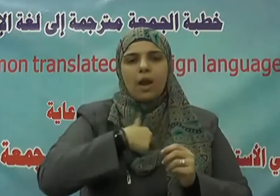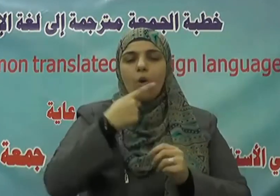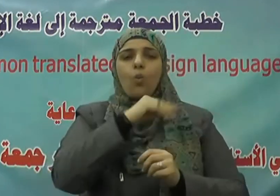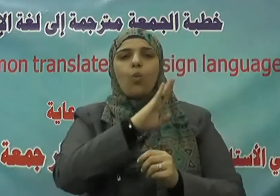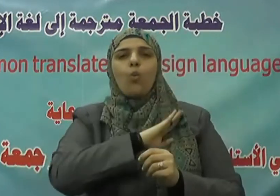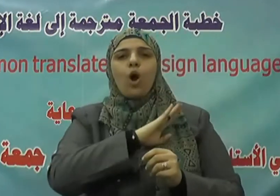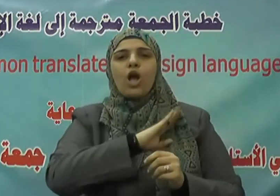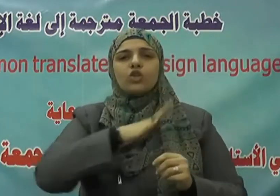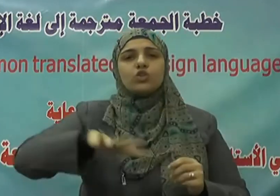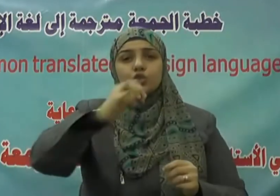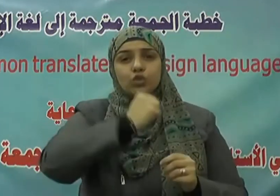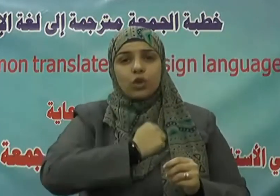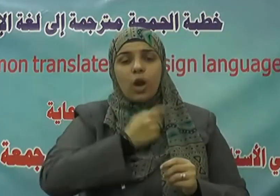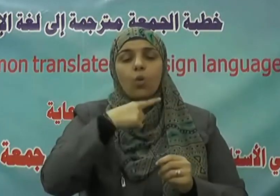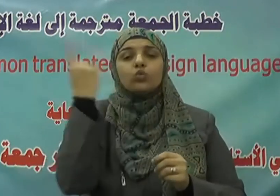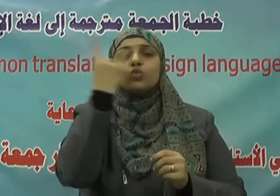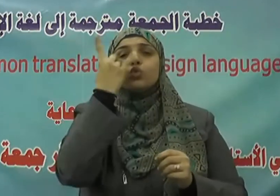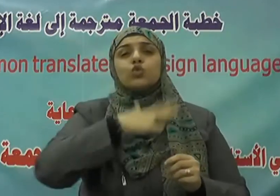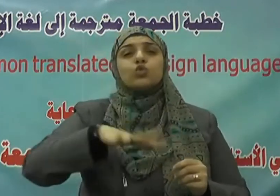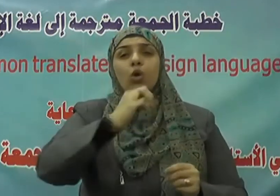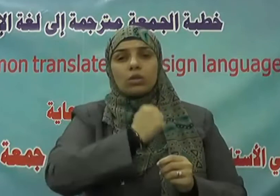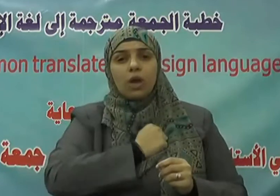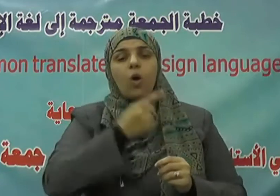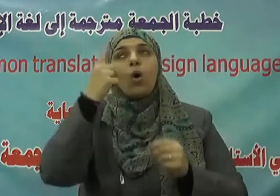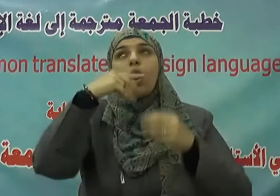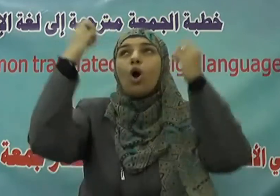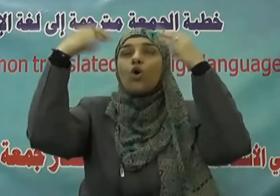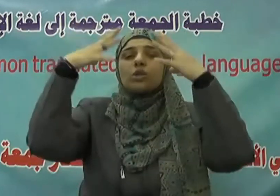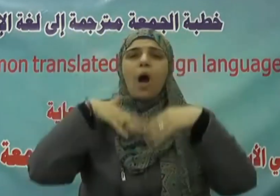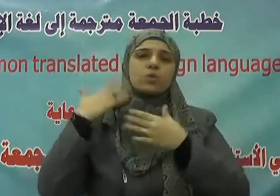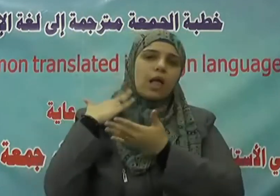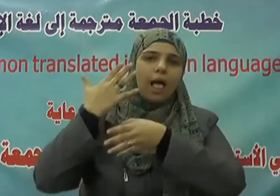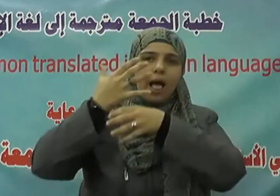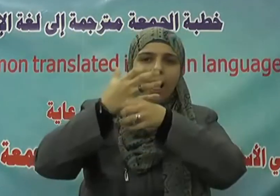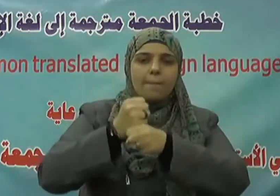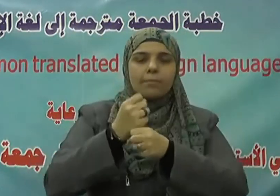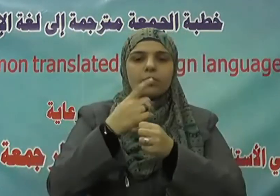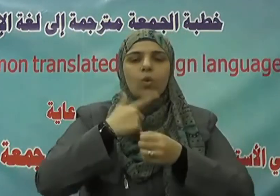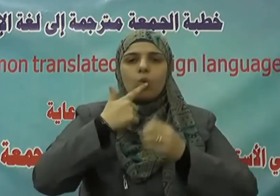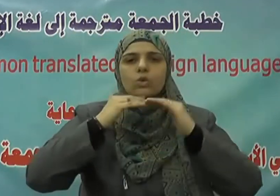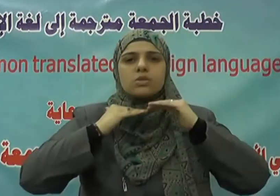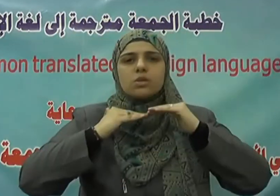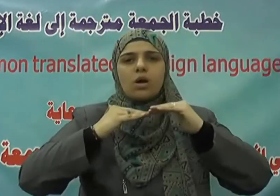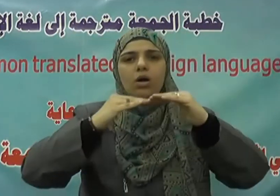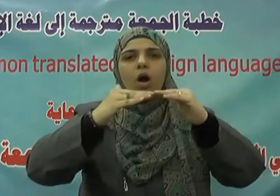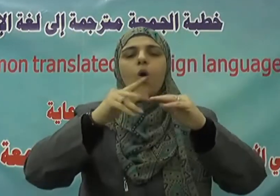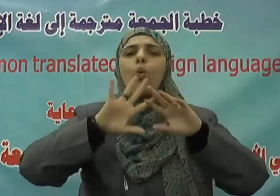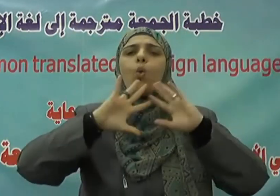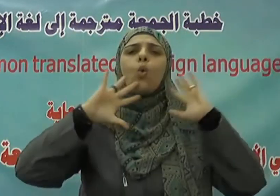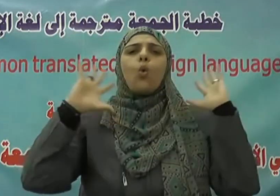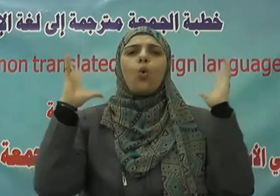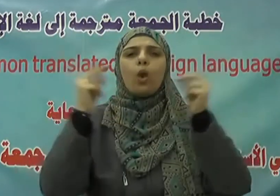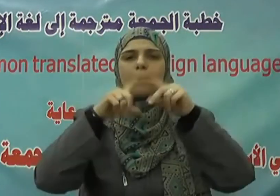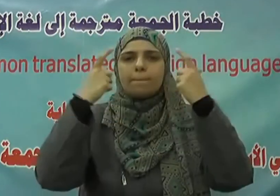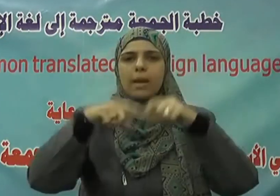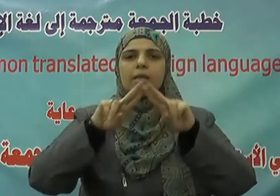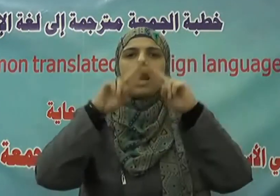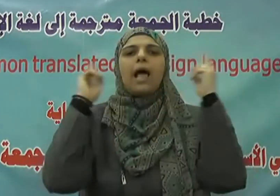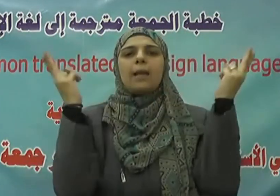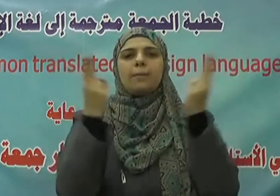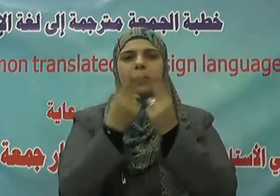وشرطتنا وارزقنا الأمن والأمانة وسائر بلاد العالمين